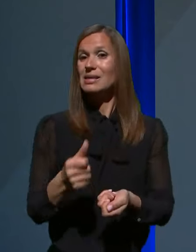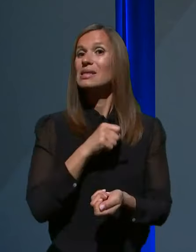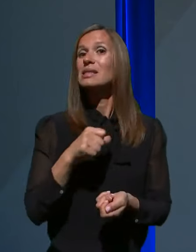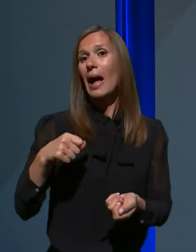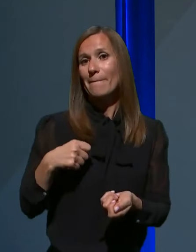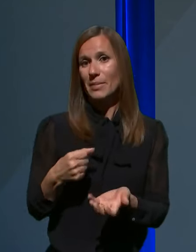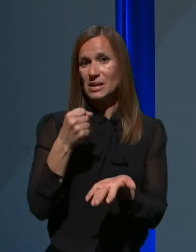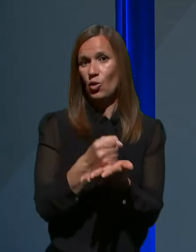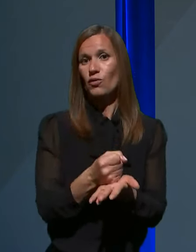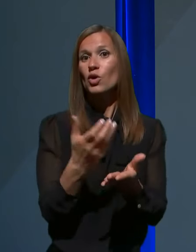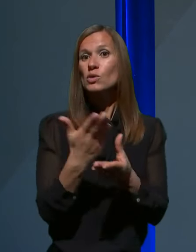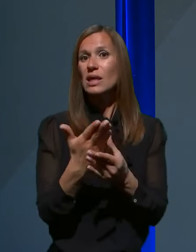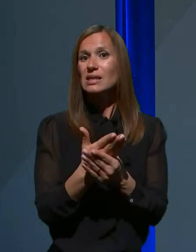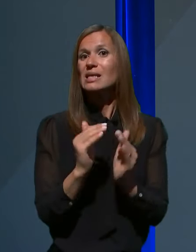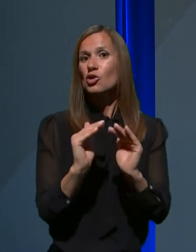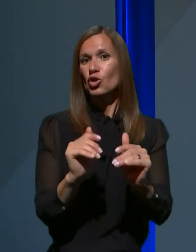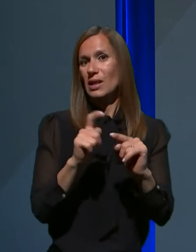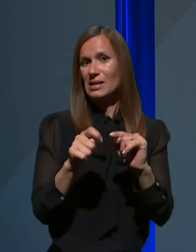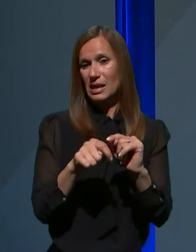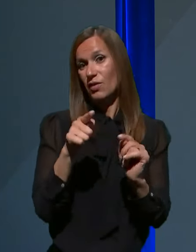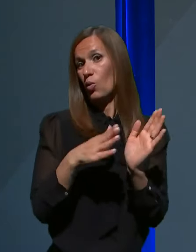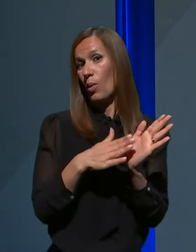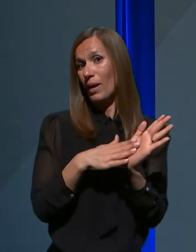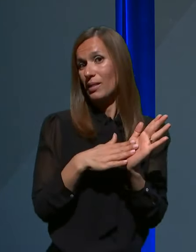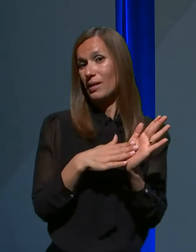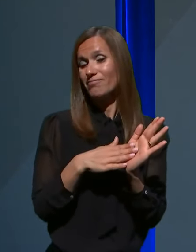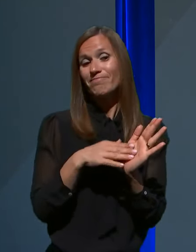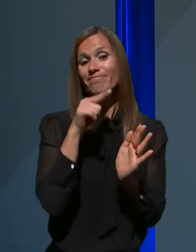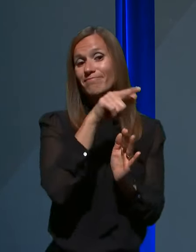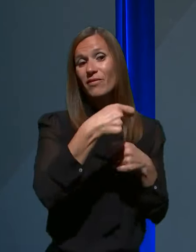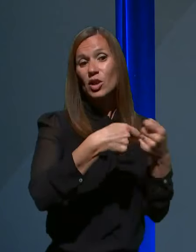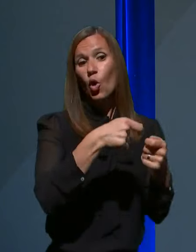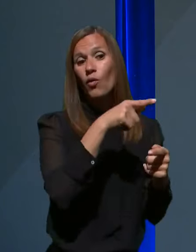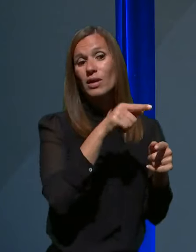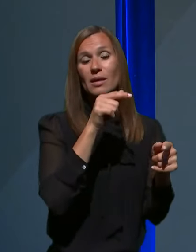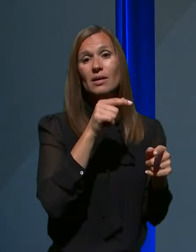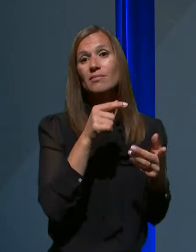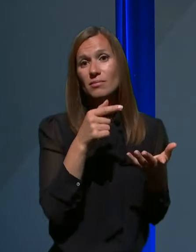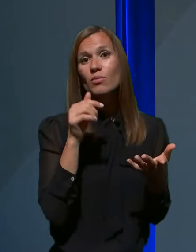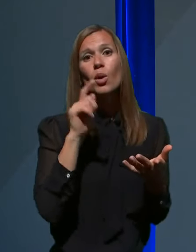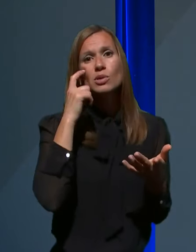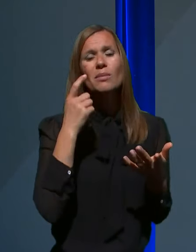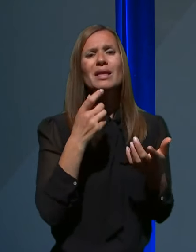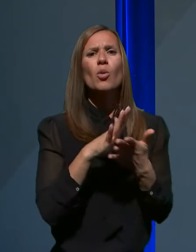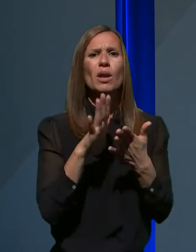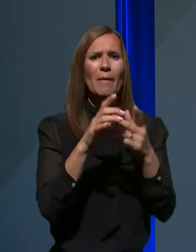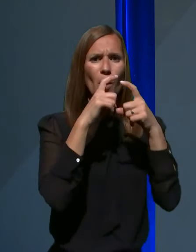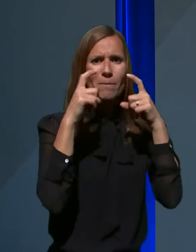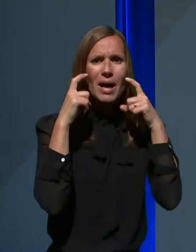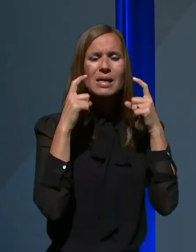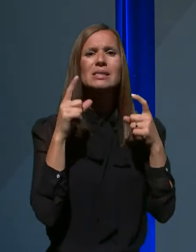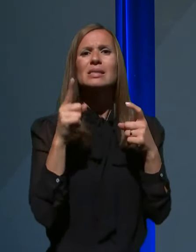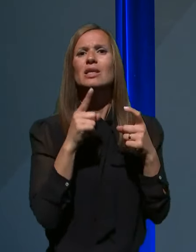ustrezne zaščitne sredstva, se pravi uporabo mask in sveda ob vstopih tudi uporabo razkužil.